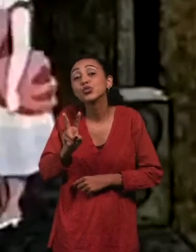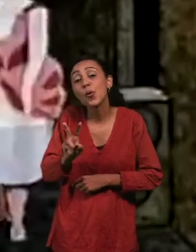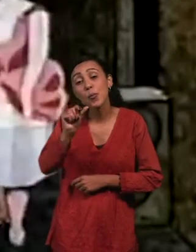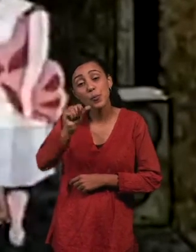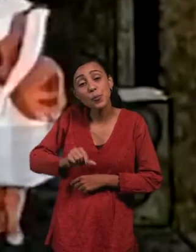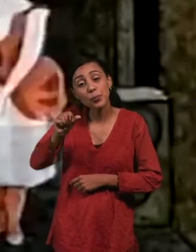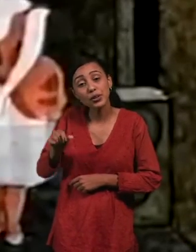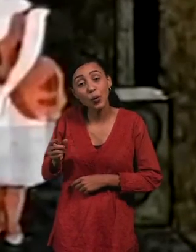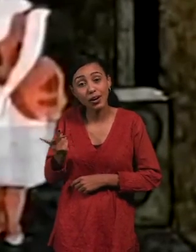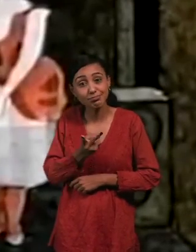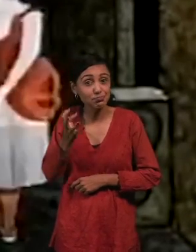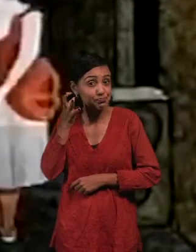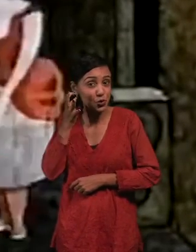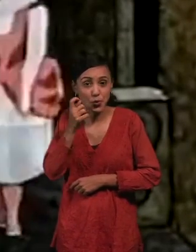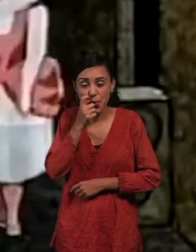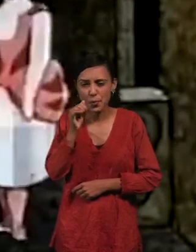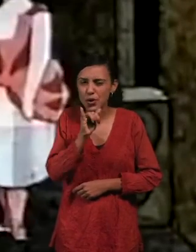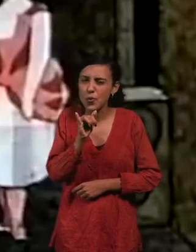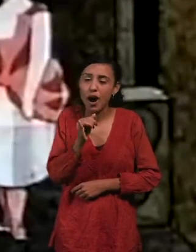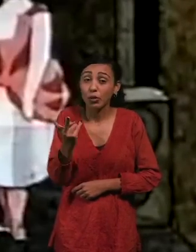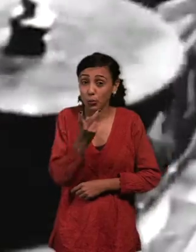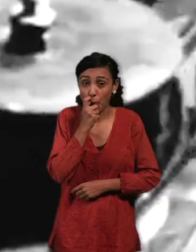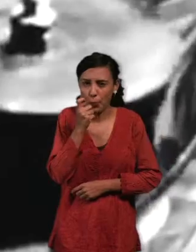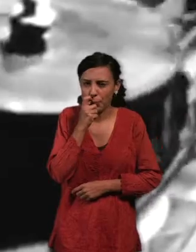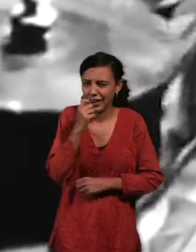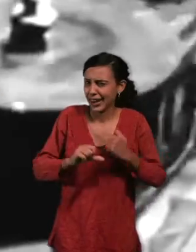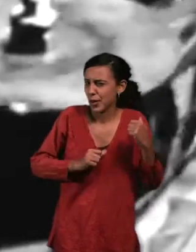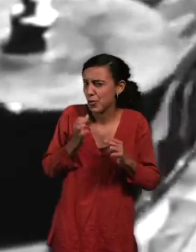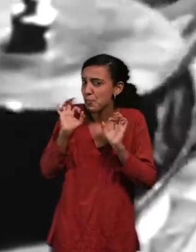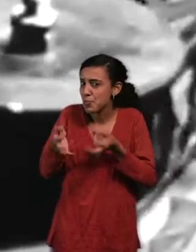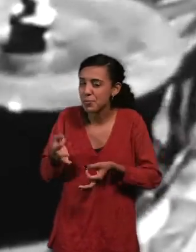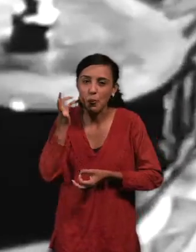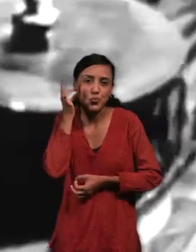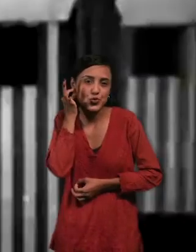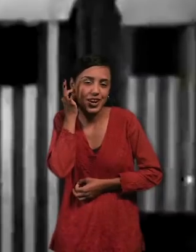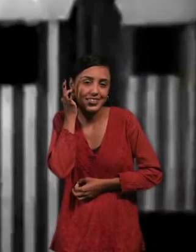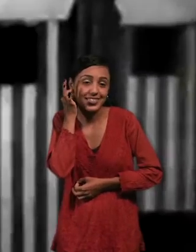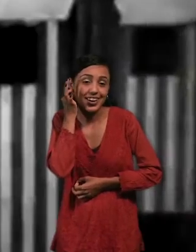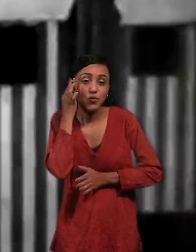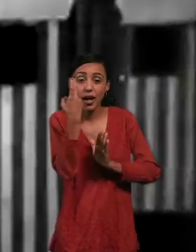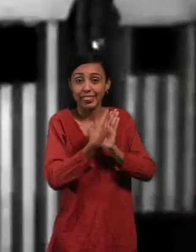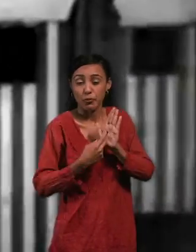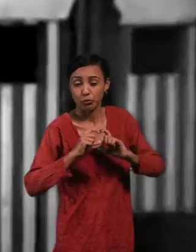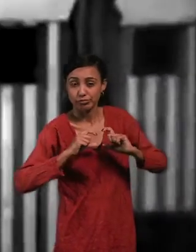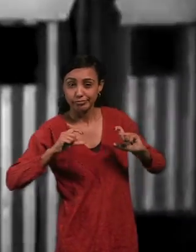y Arlequín, que compiten por el amor de Colombina. Haciendo dibujos sobre una cinta transparente y flexible,